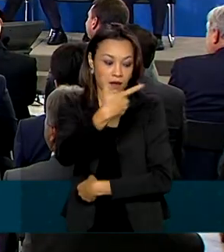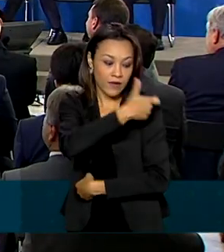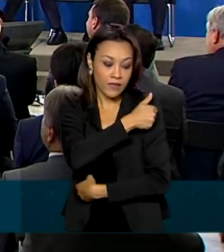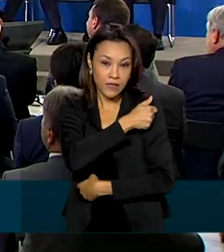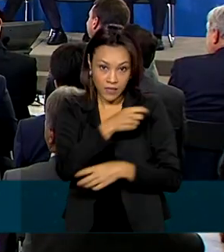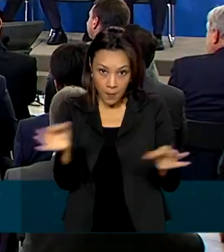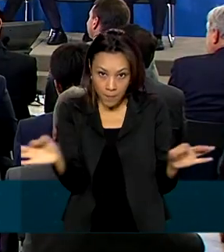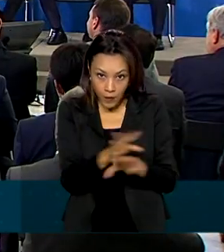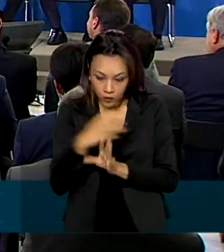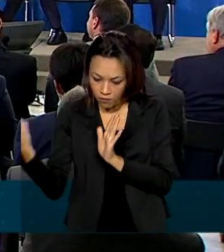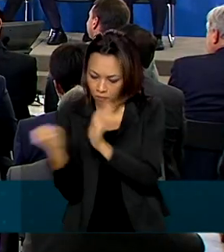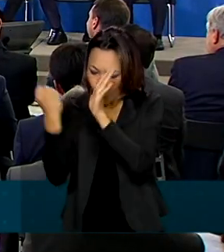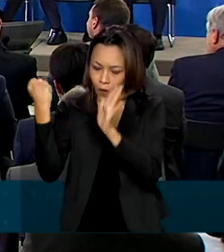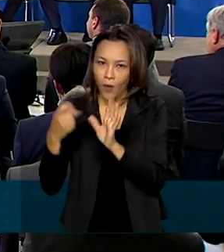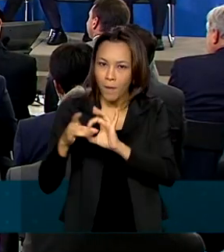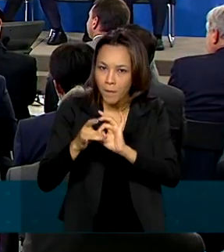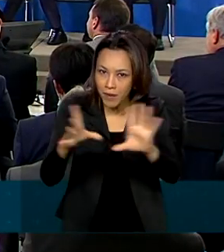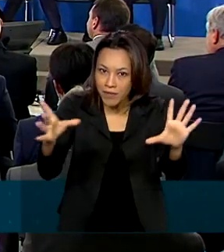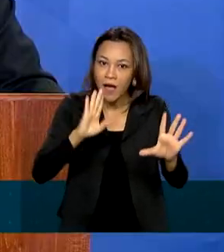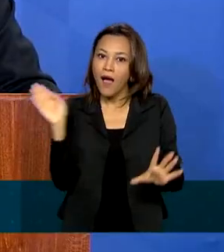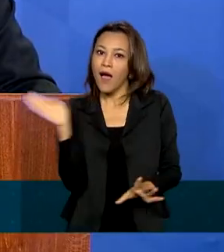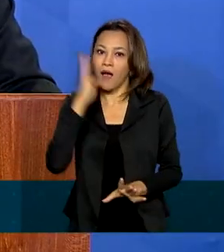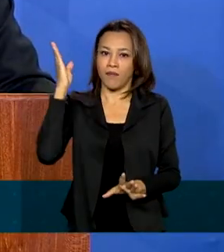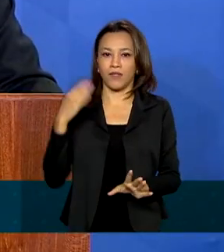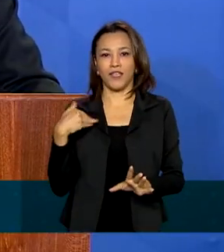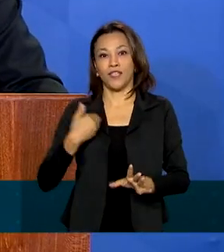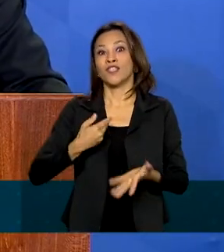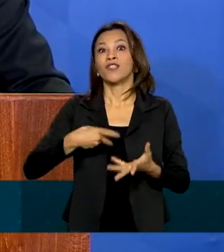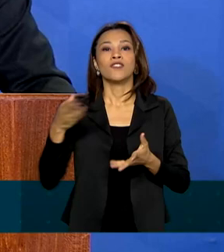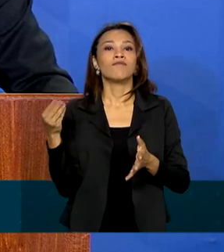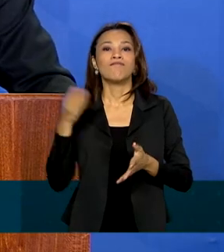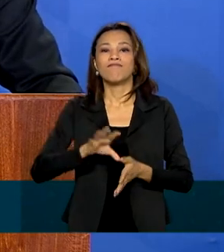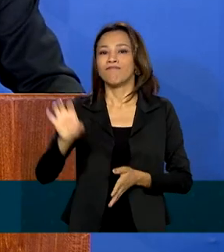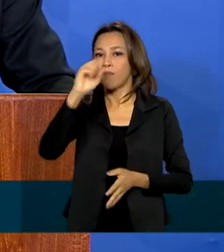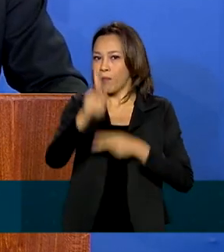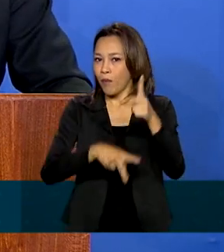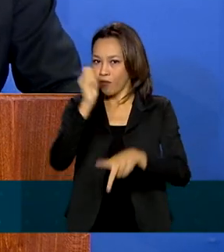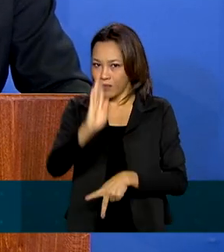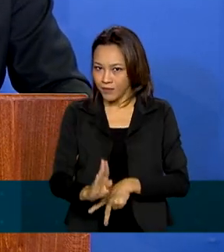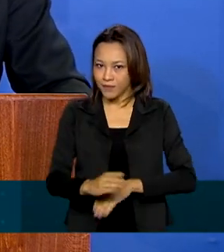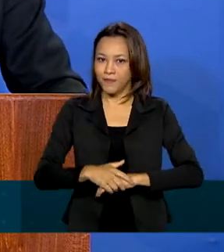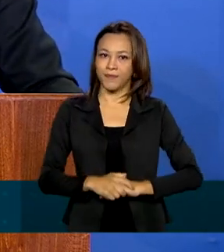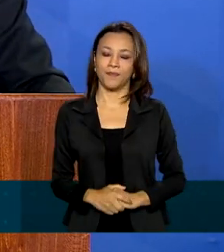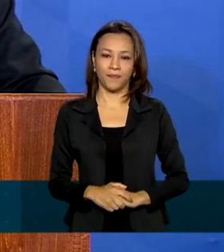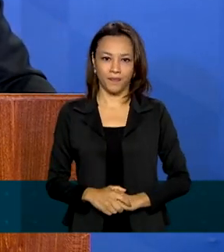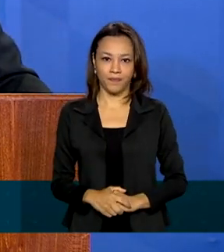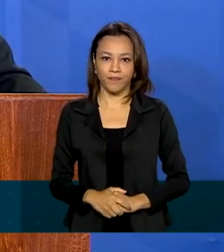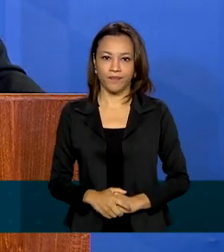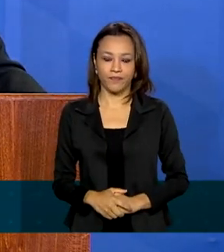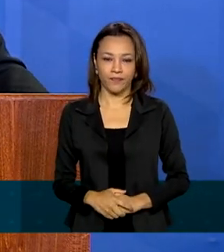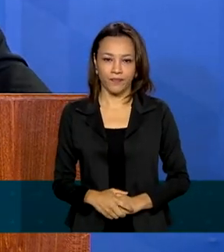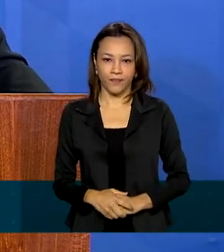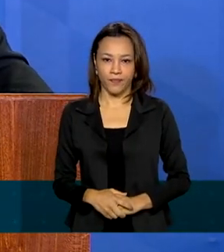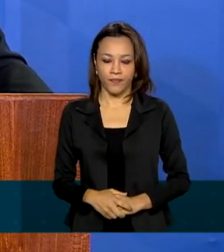assim que for autorizada, chegue de forma rápida aos brasileiros. Então, logo, tenhamos uma vacina